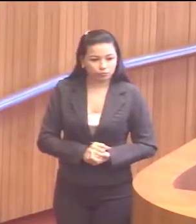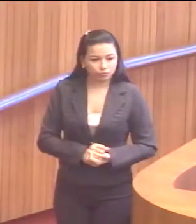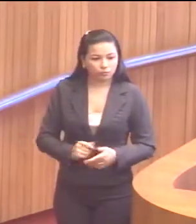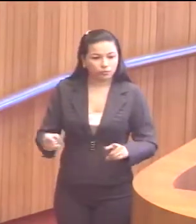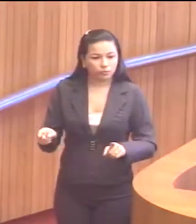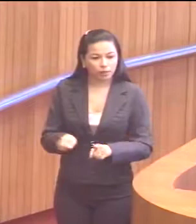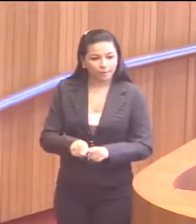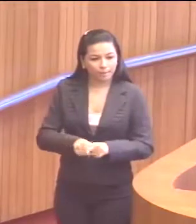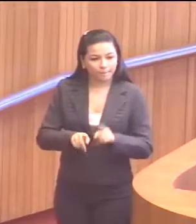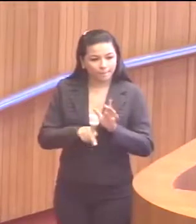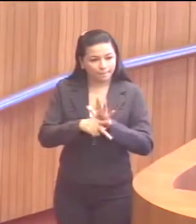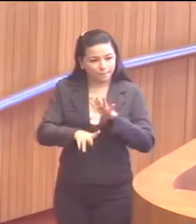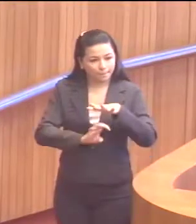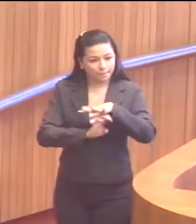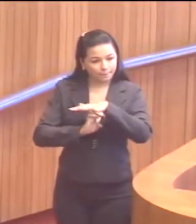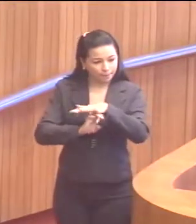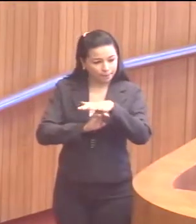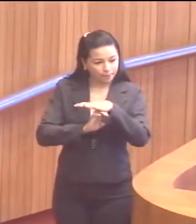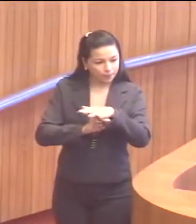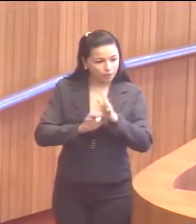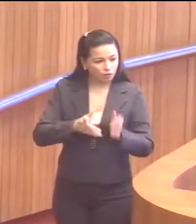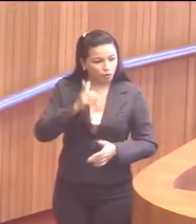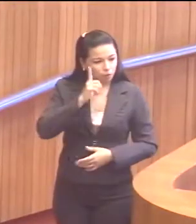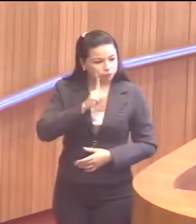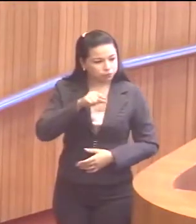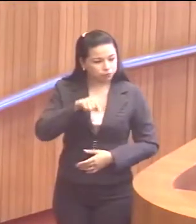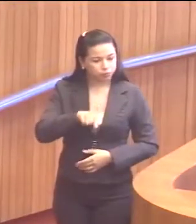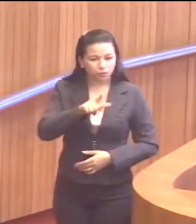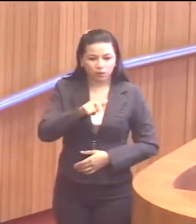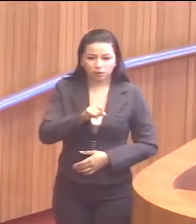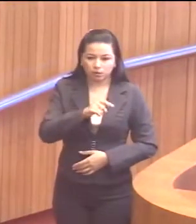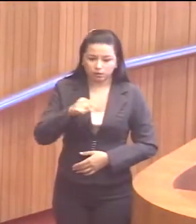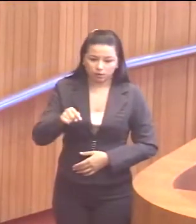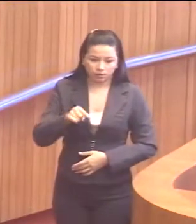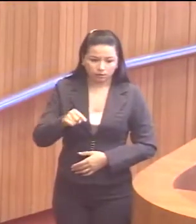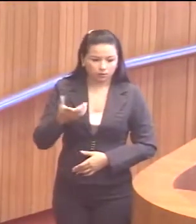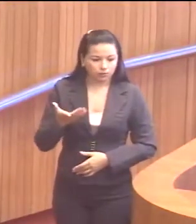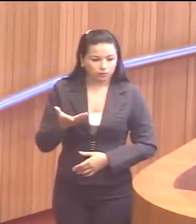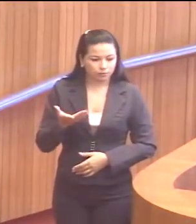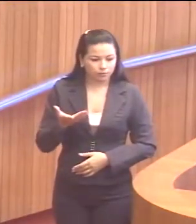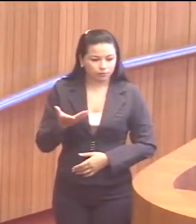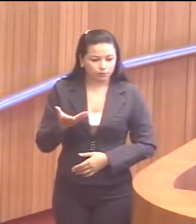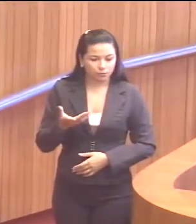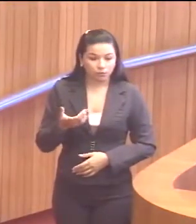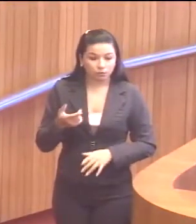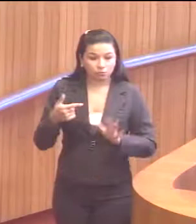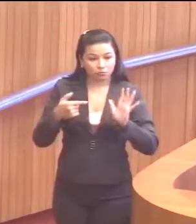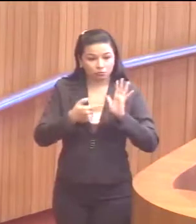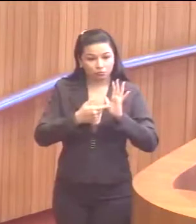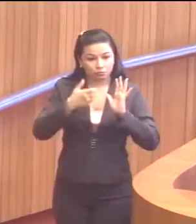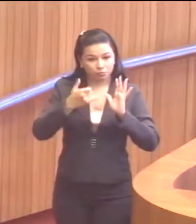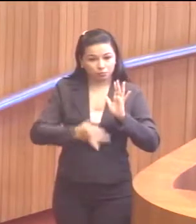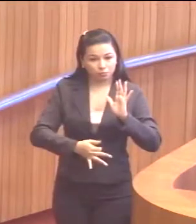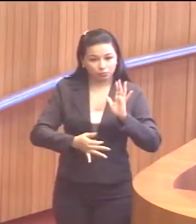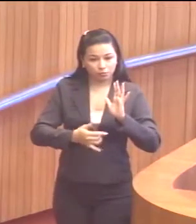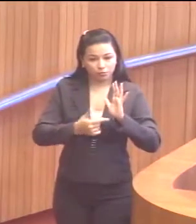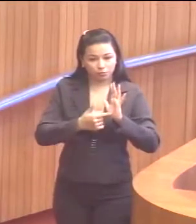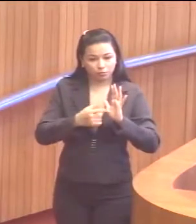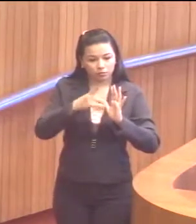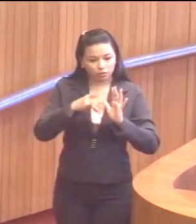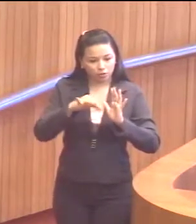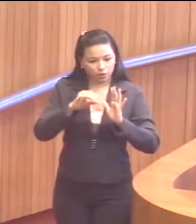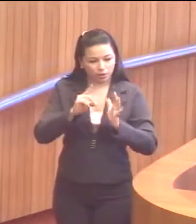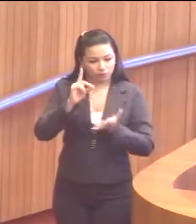E a empresa que venceu essa licitação, conforme diária oficial de 2009,